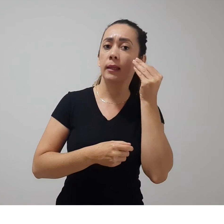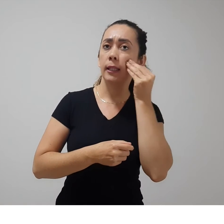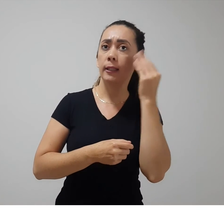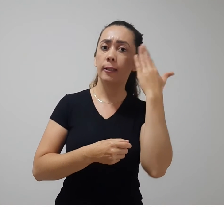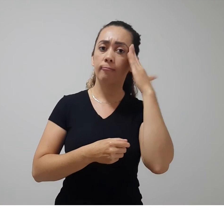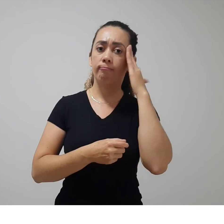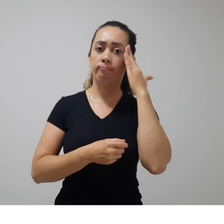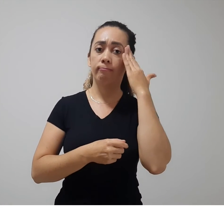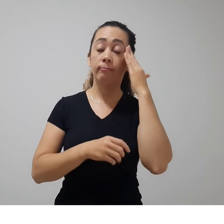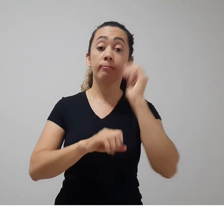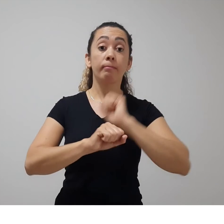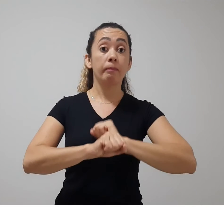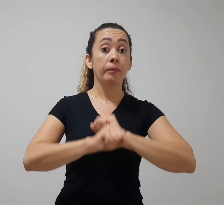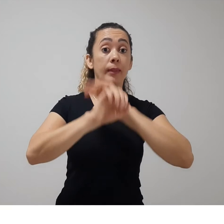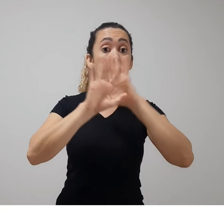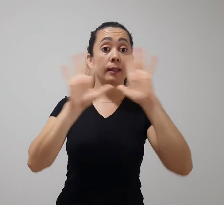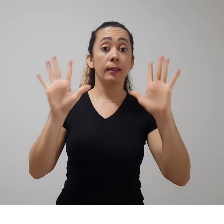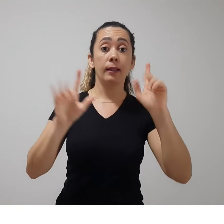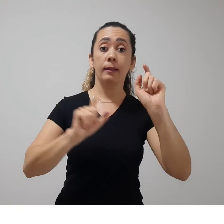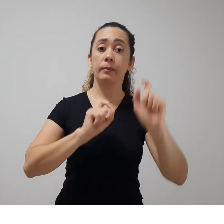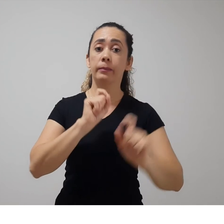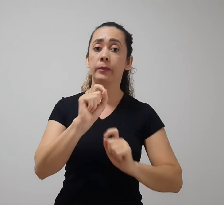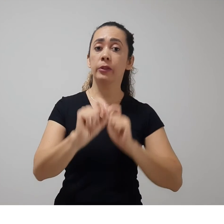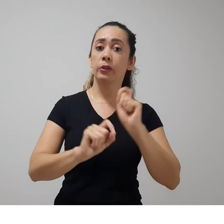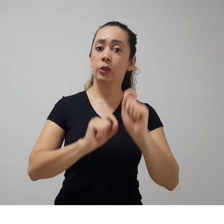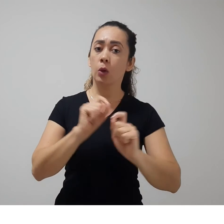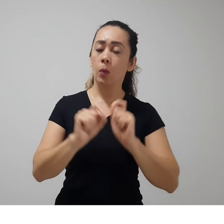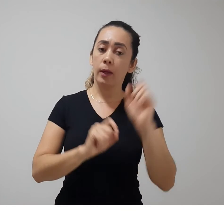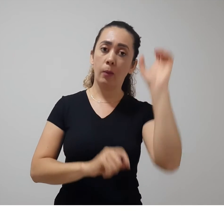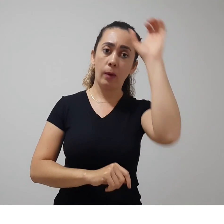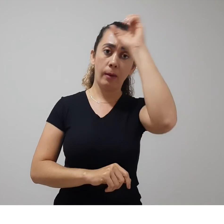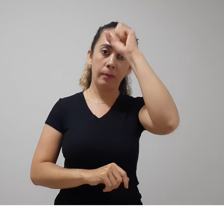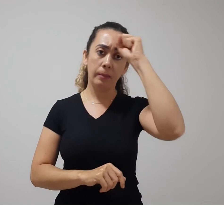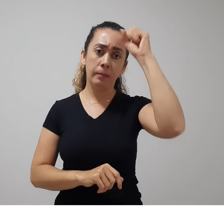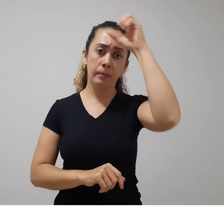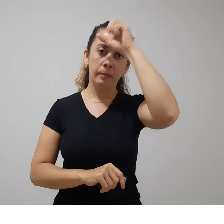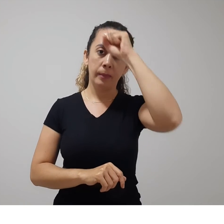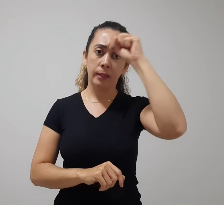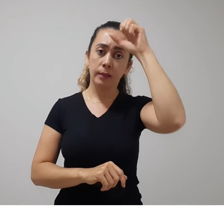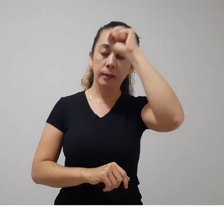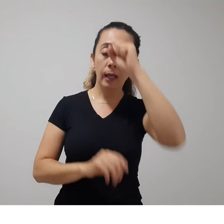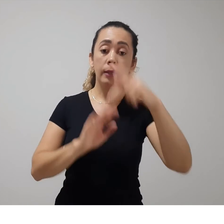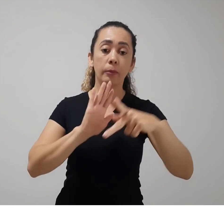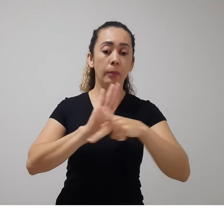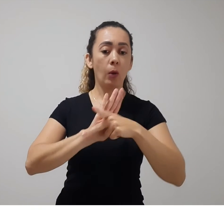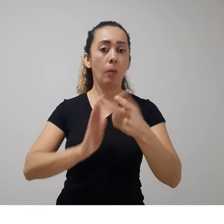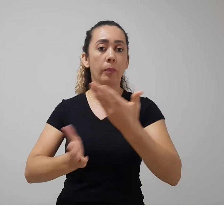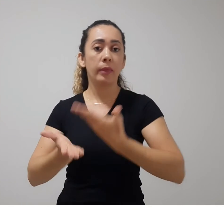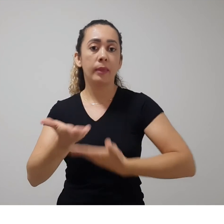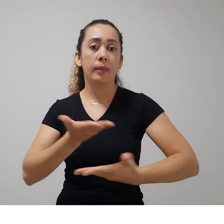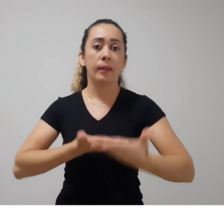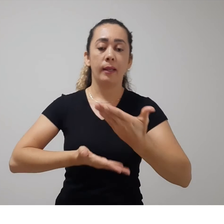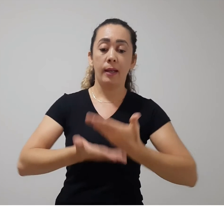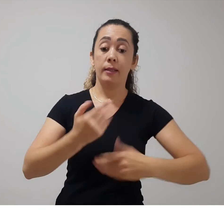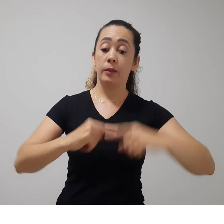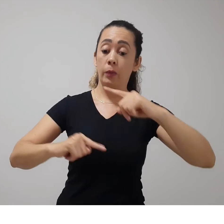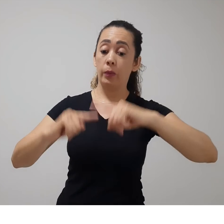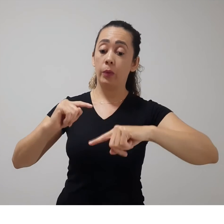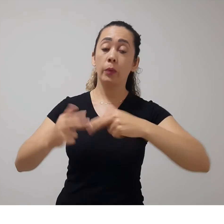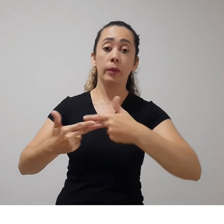que a aprendizagem tem a ver com as interações, tanto com o objeto, com o conhecimento,